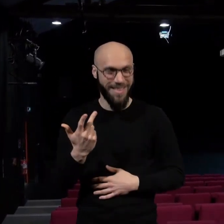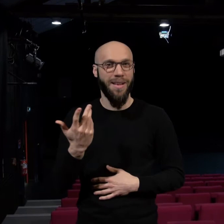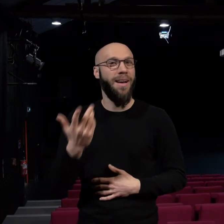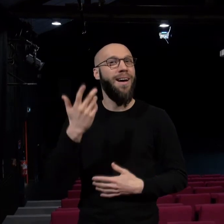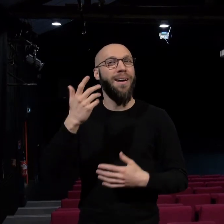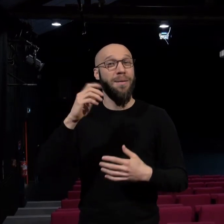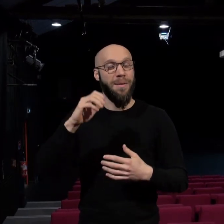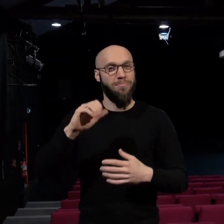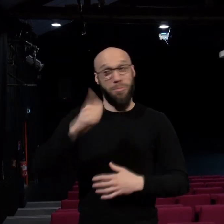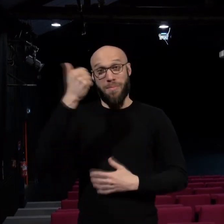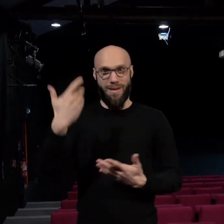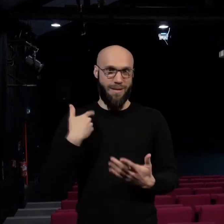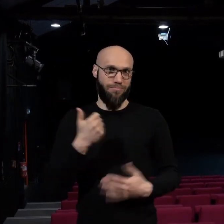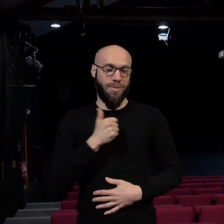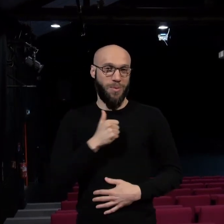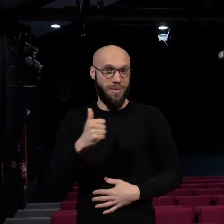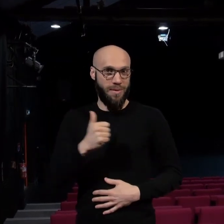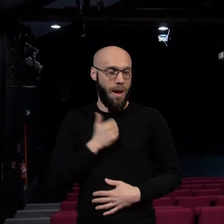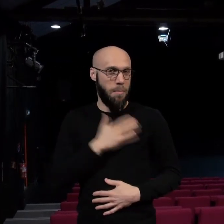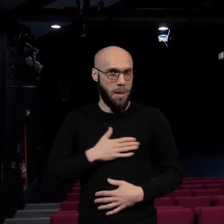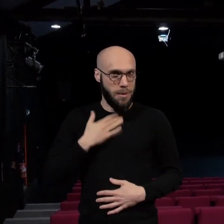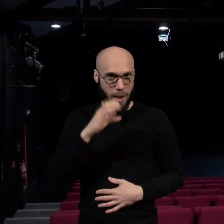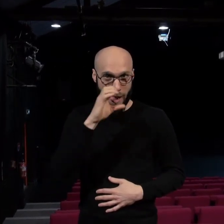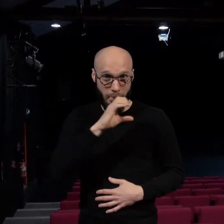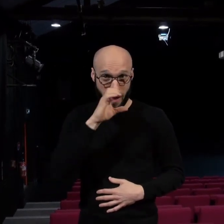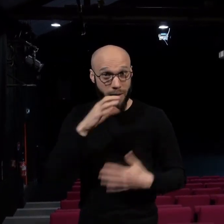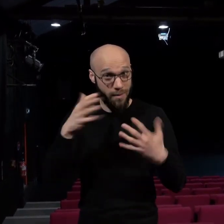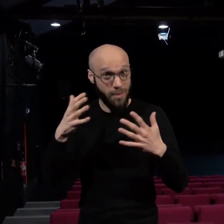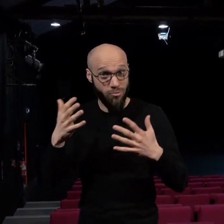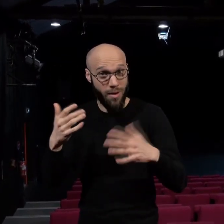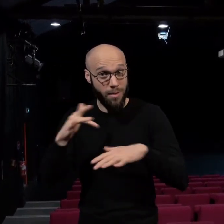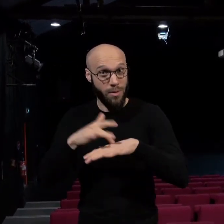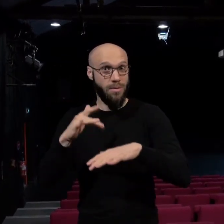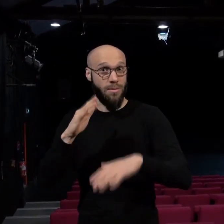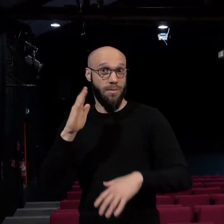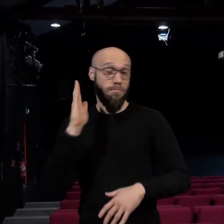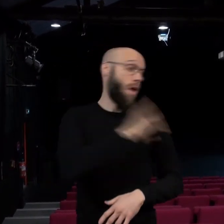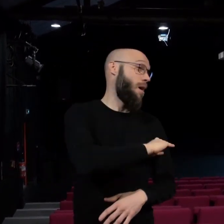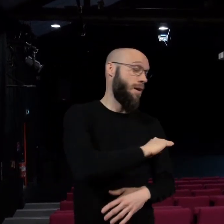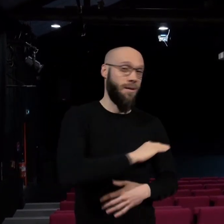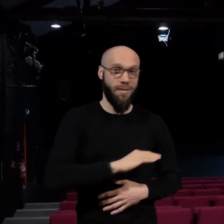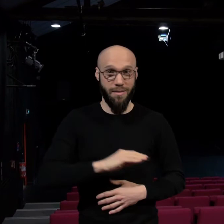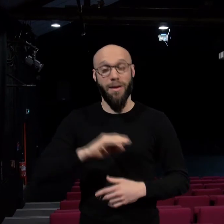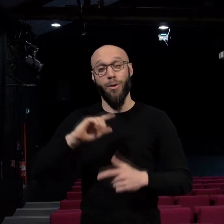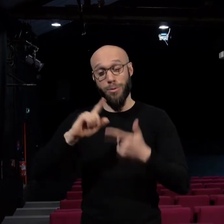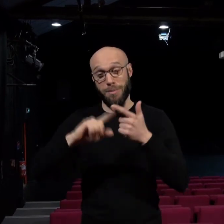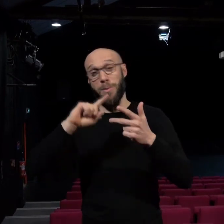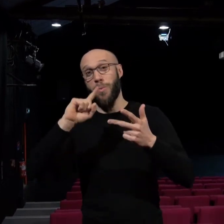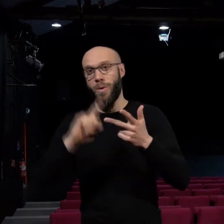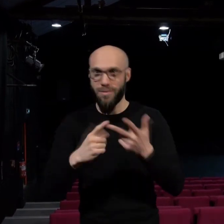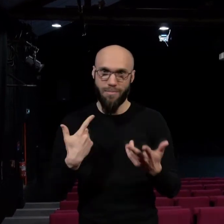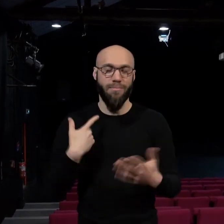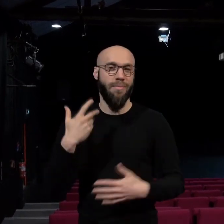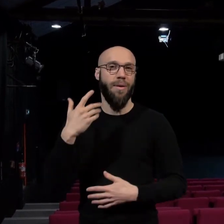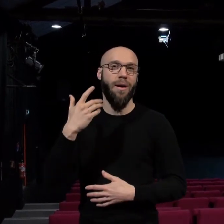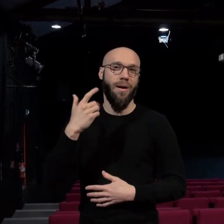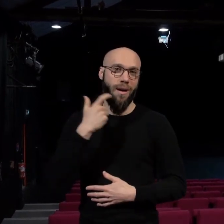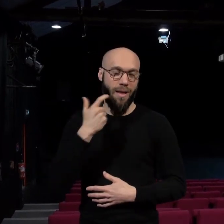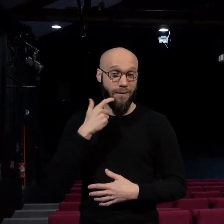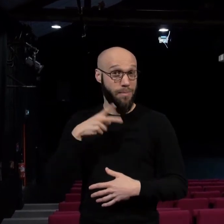première fois, c'était le plaisir personnel de la découverte. Et déjà, c'était une vraie claque. Les deuxième et troisième fois, j'ai